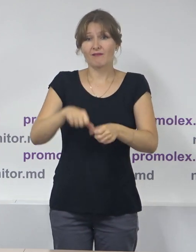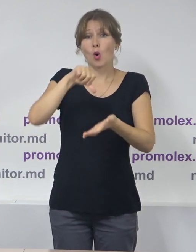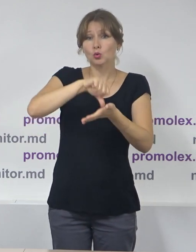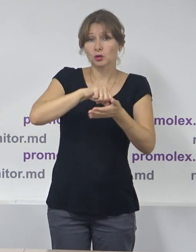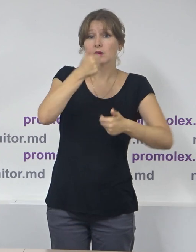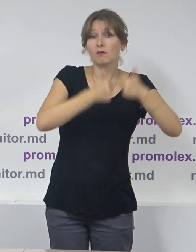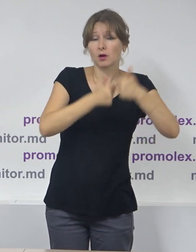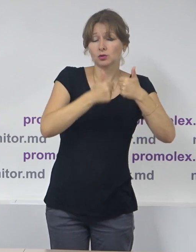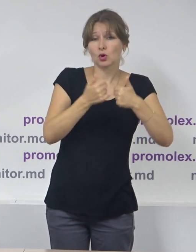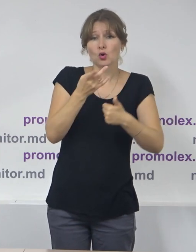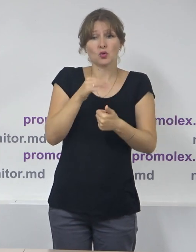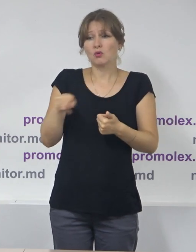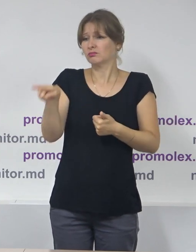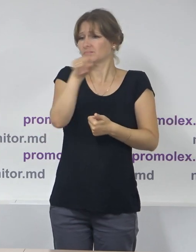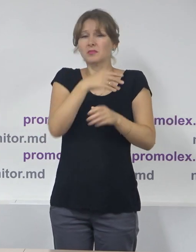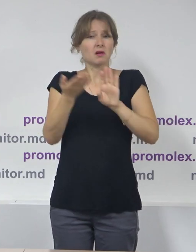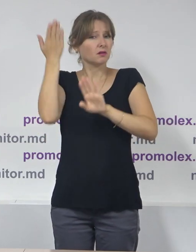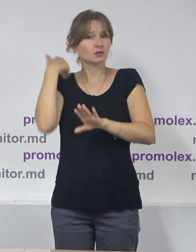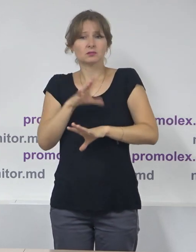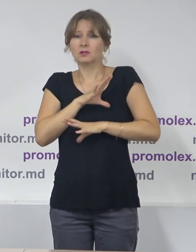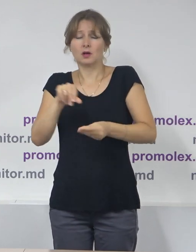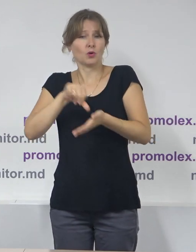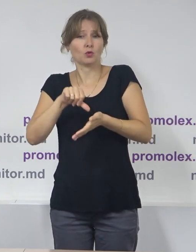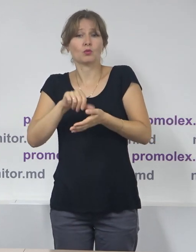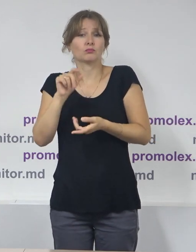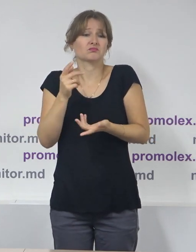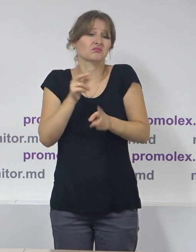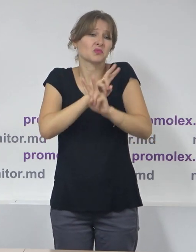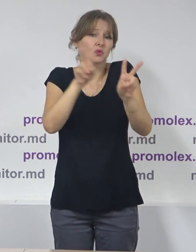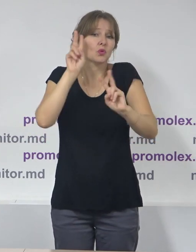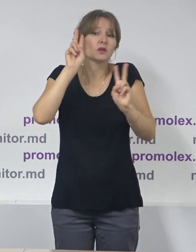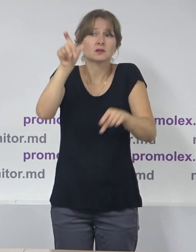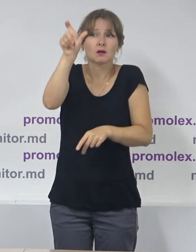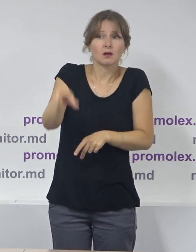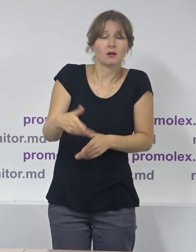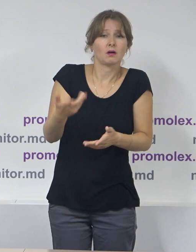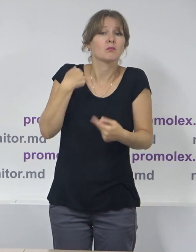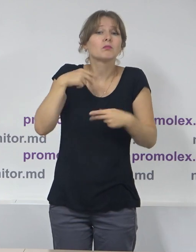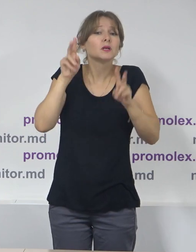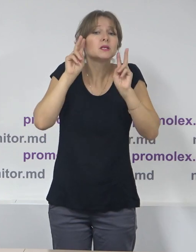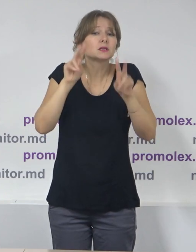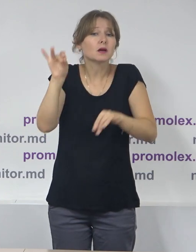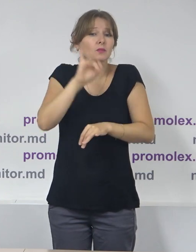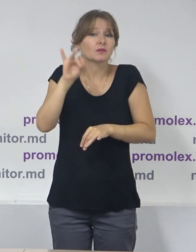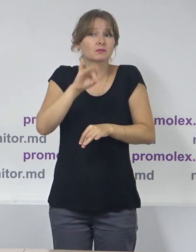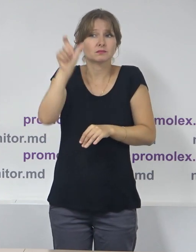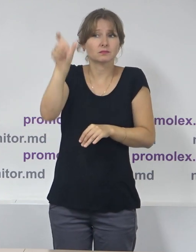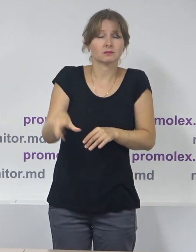foarte multe nu au participat anterior la alegeri, nu au aleși locali, noi nu cunoștem dacă aceste partide sunt